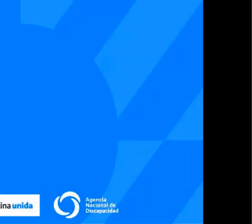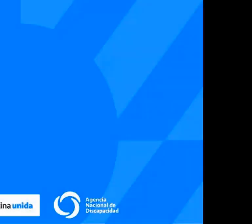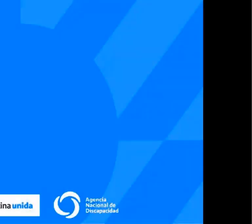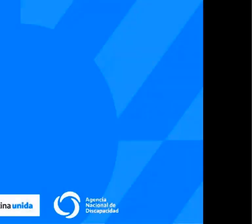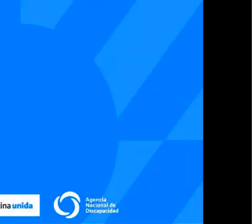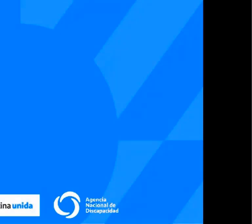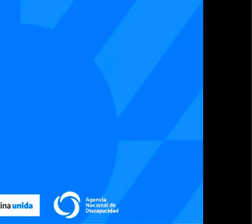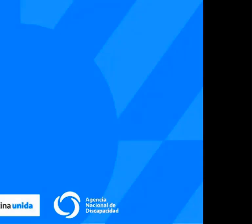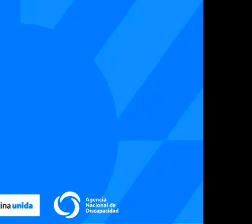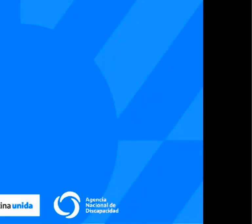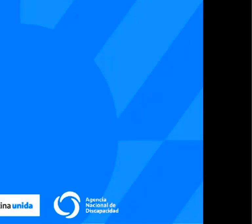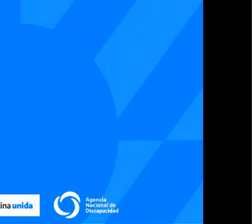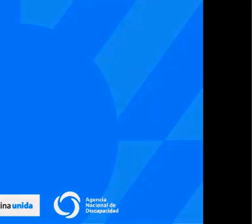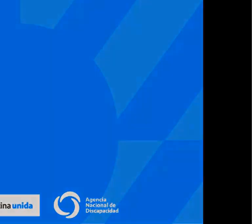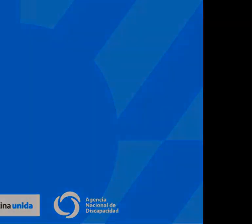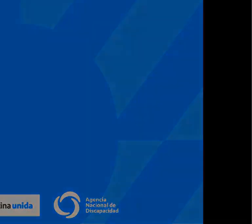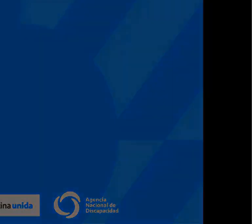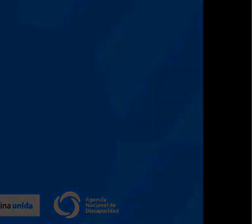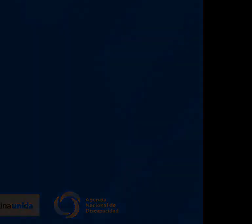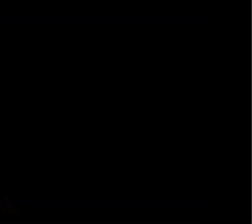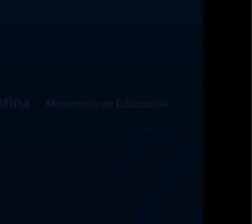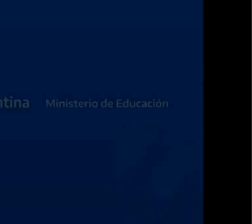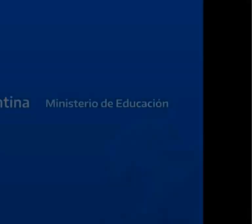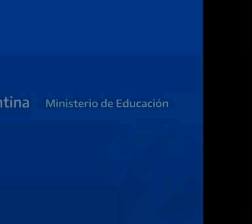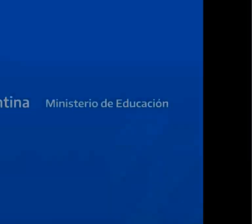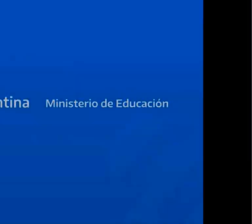Agencia Nacional de Discapacidad